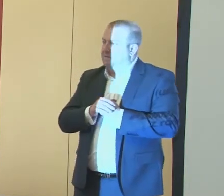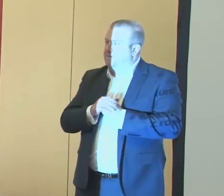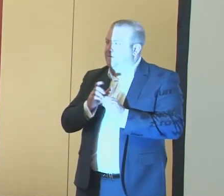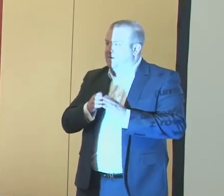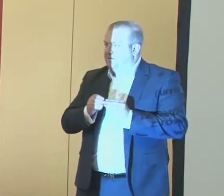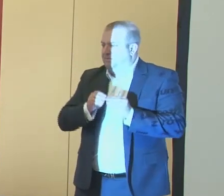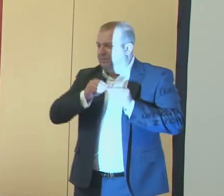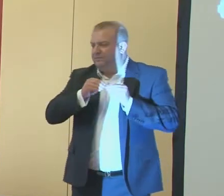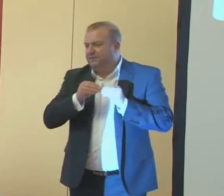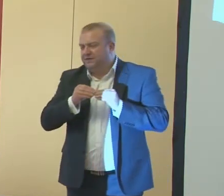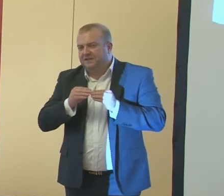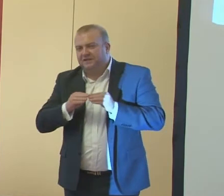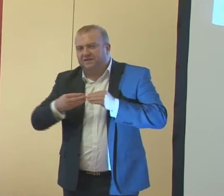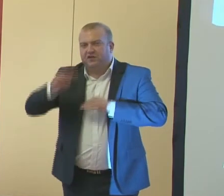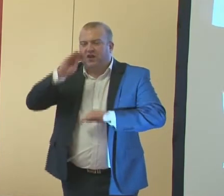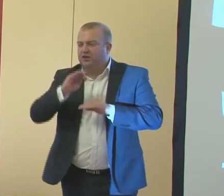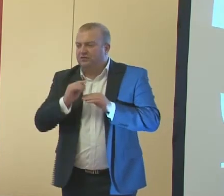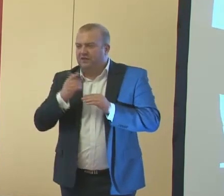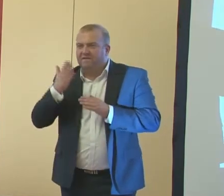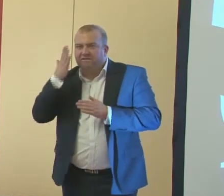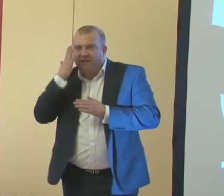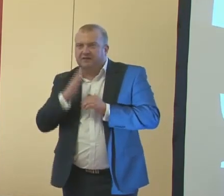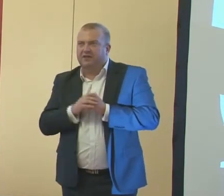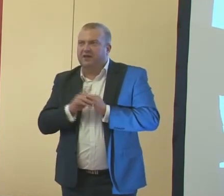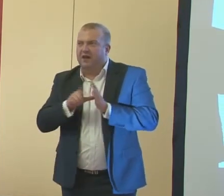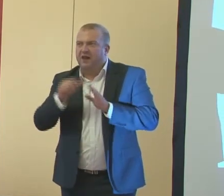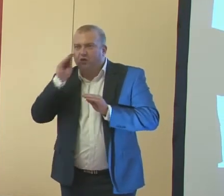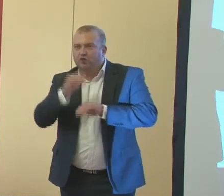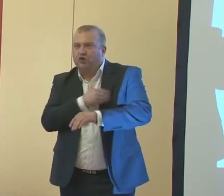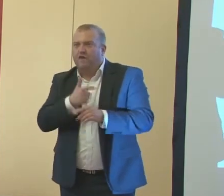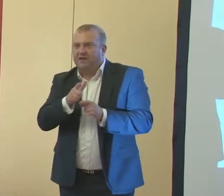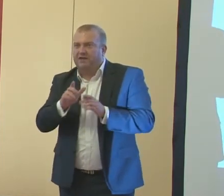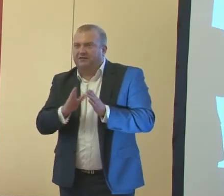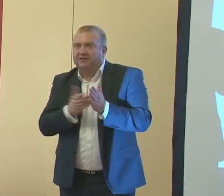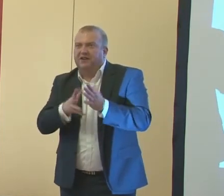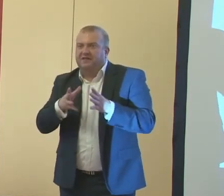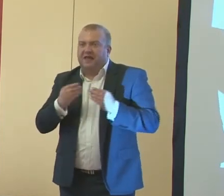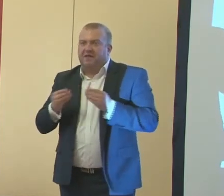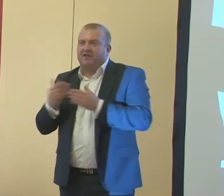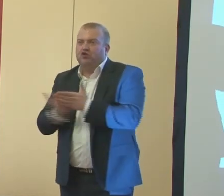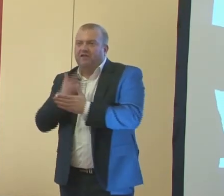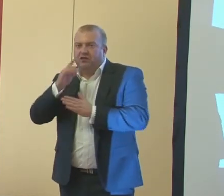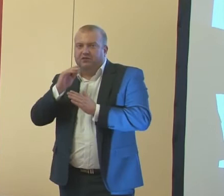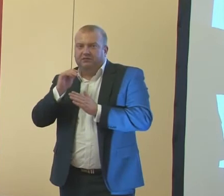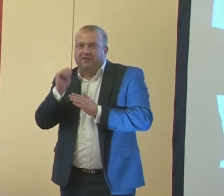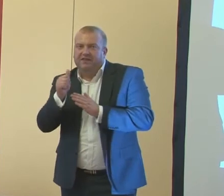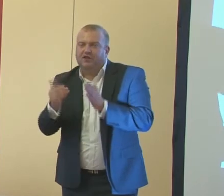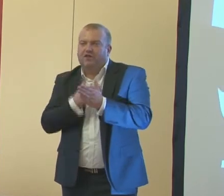staraliśmy się przede wszystkim poszerzać wiedzę, ale i uczniowie zaczęli nabywać nowych umiejętności.